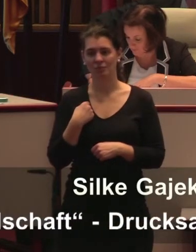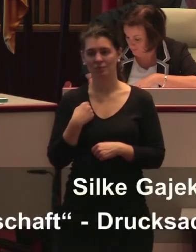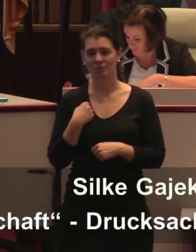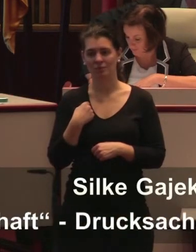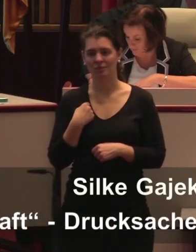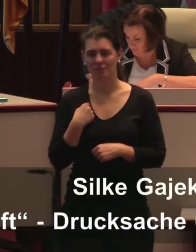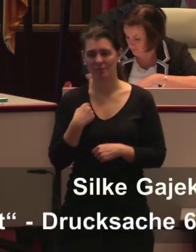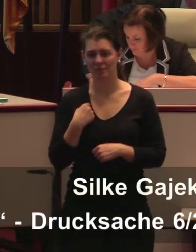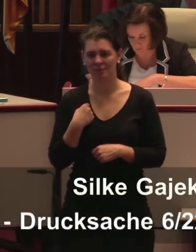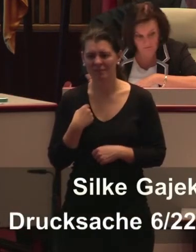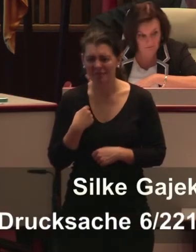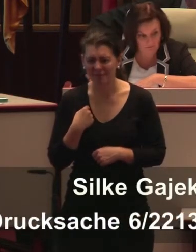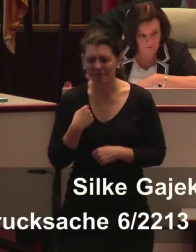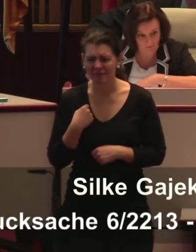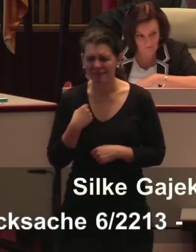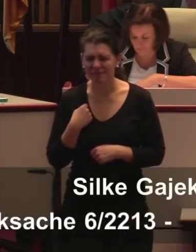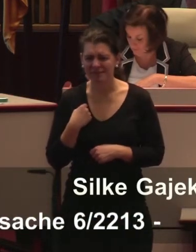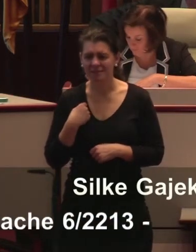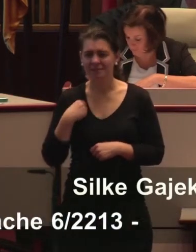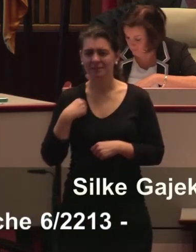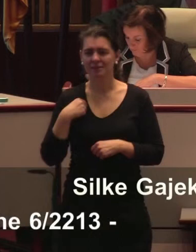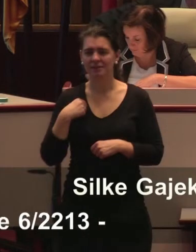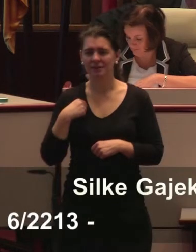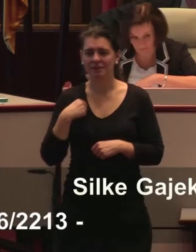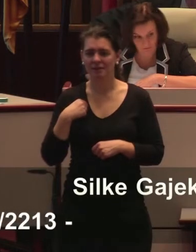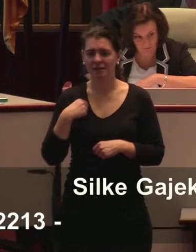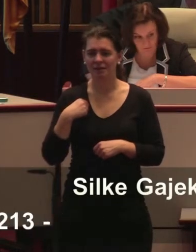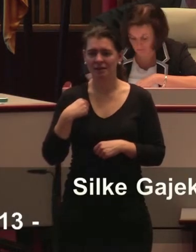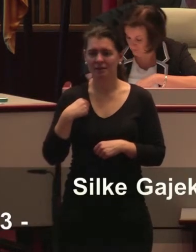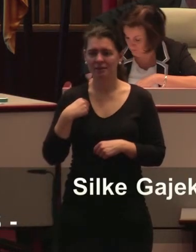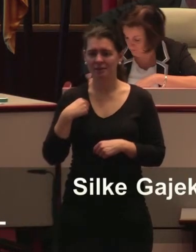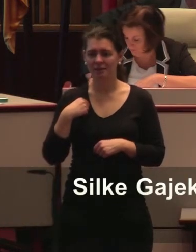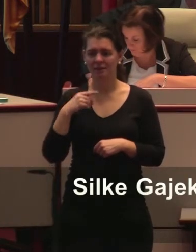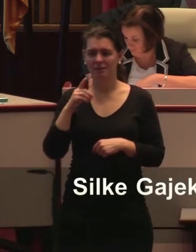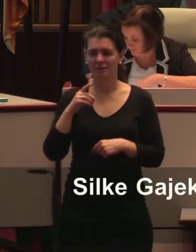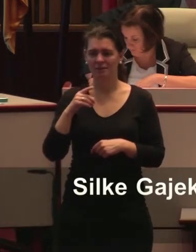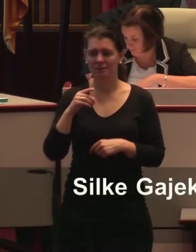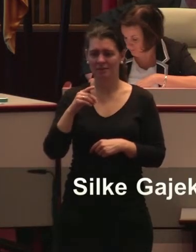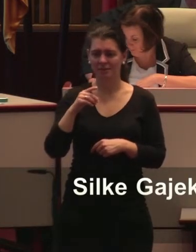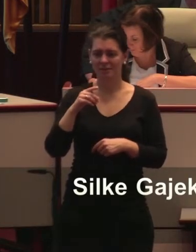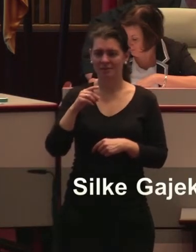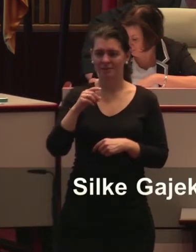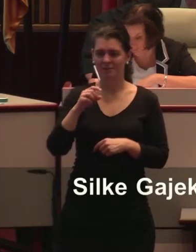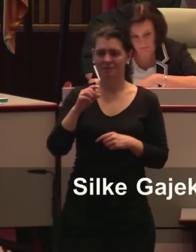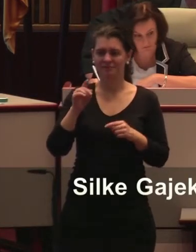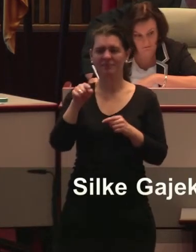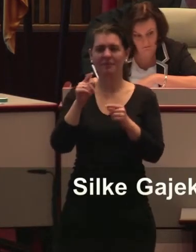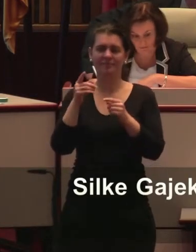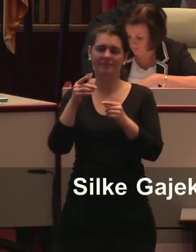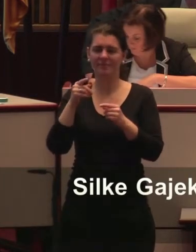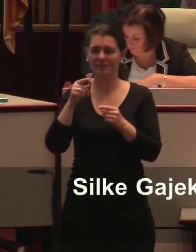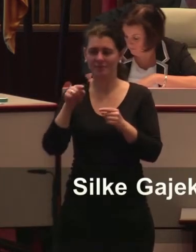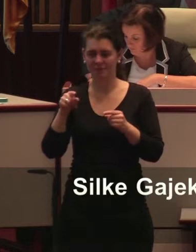weniger zu arbeiten. Wir haben die Schwierigkeiten, nach der Erziehungszeit wieder in Vollzeit zu kommen. Wir haben